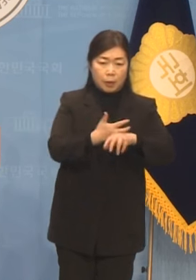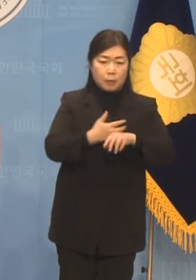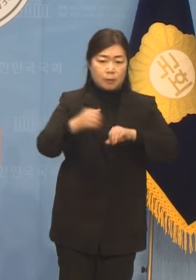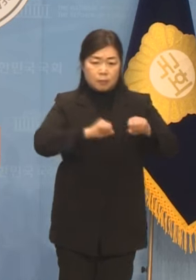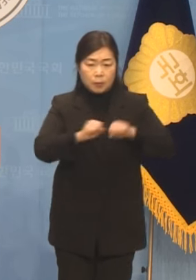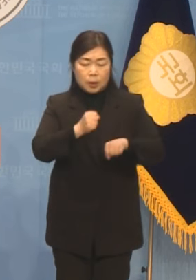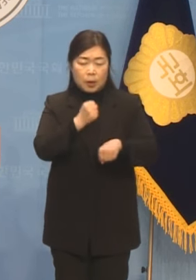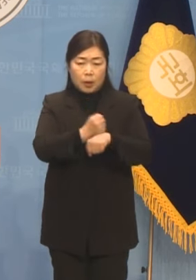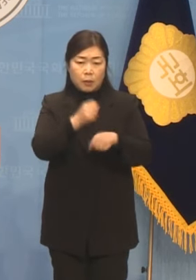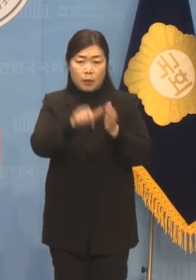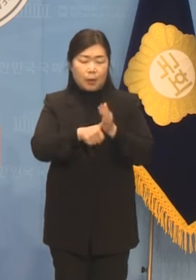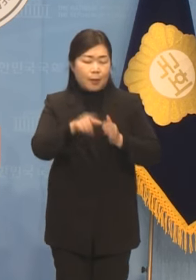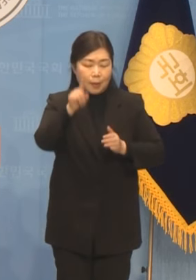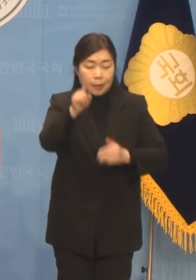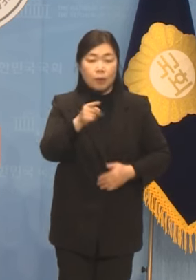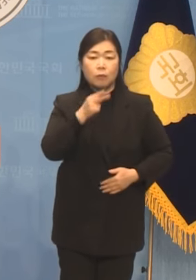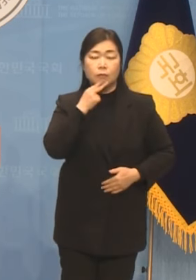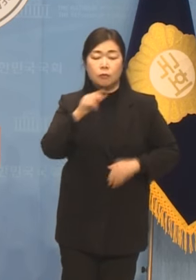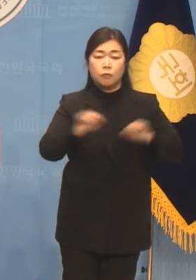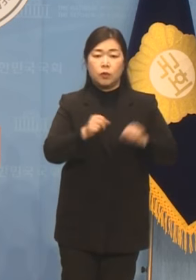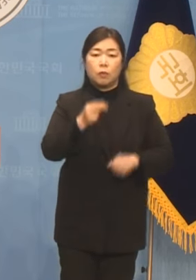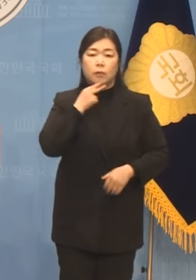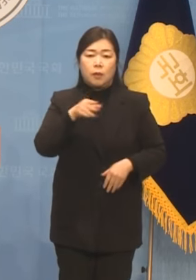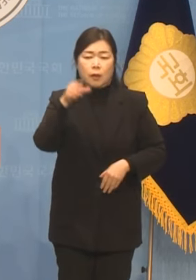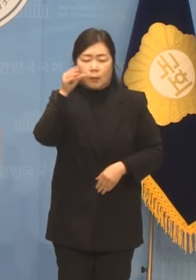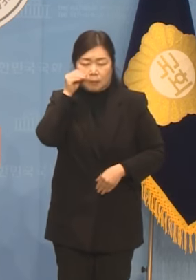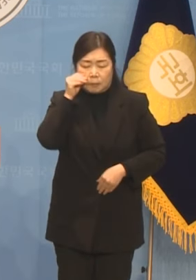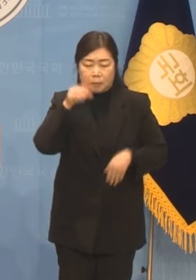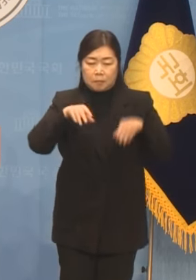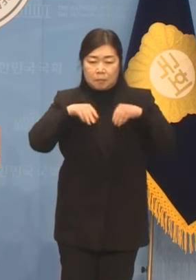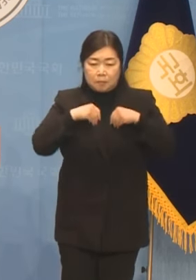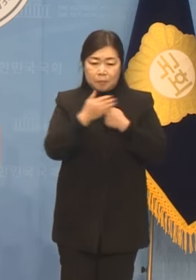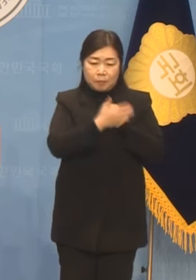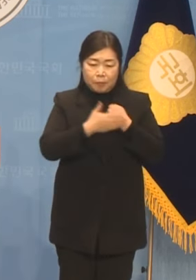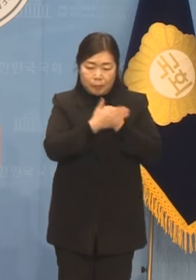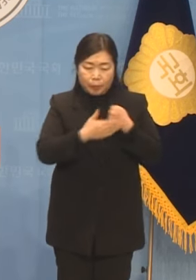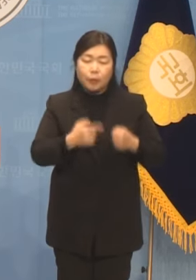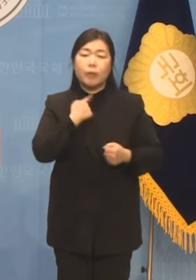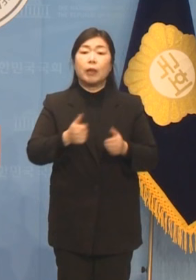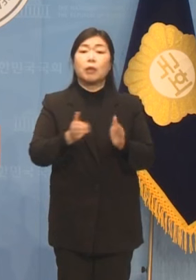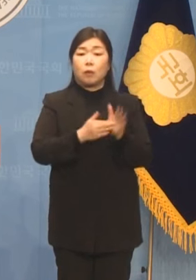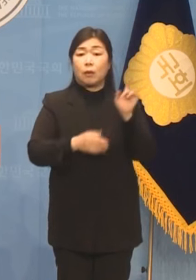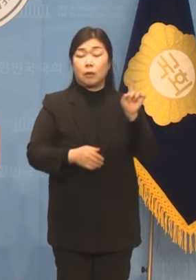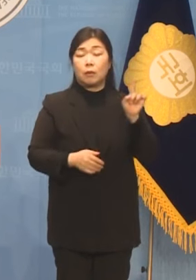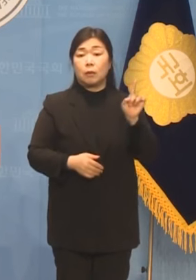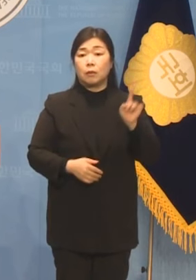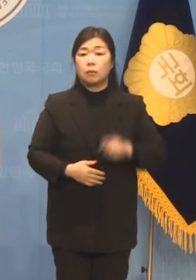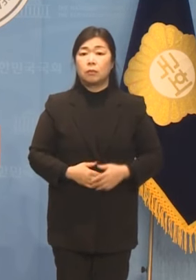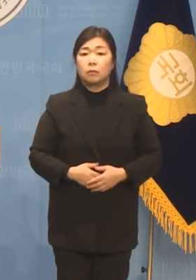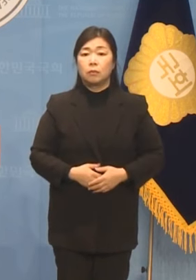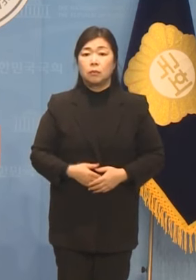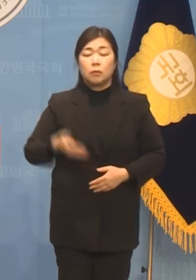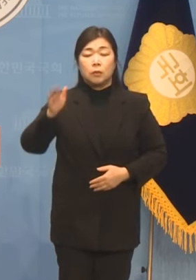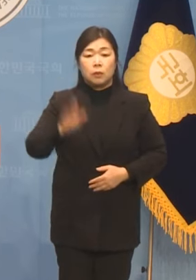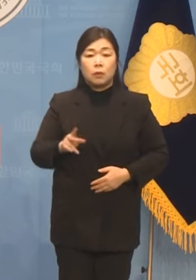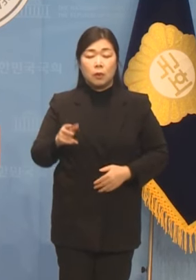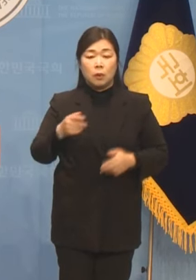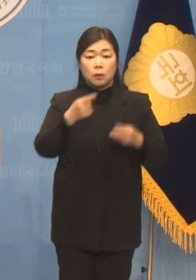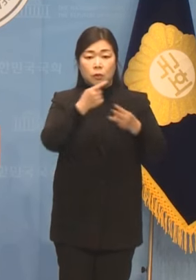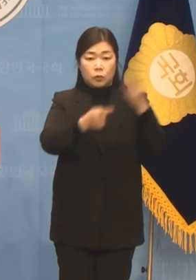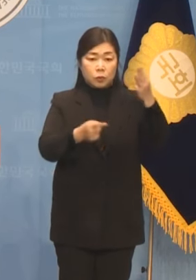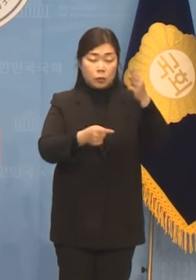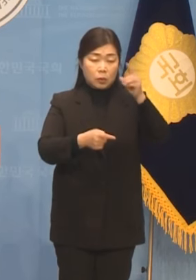인물로 다만 당대표를 법정에서 변론했다는 것만이 윤석열